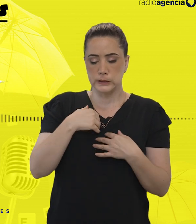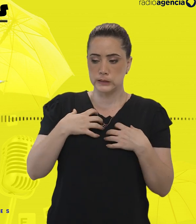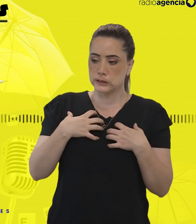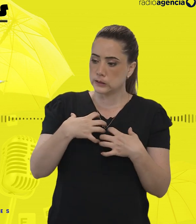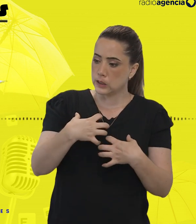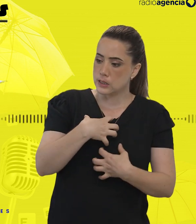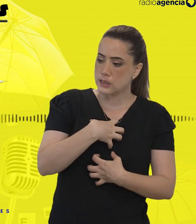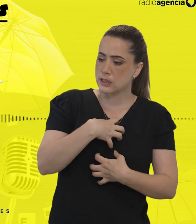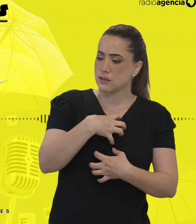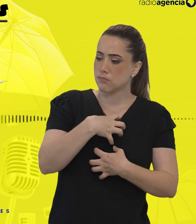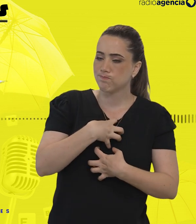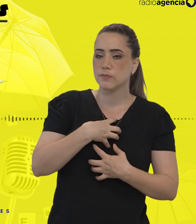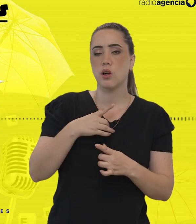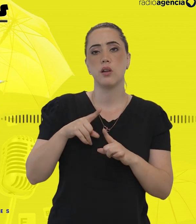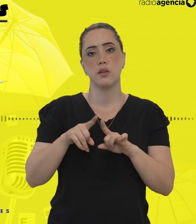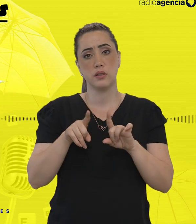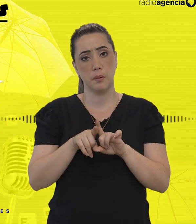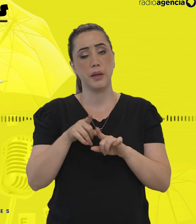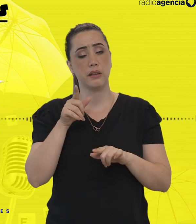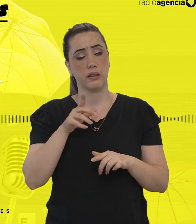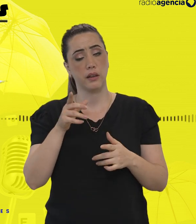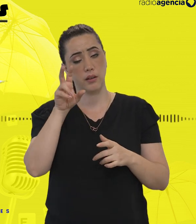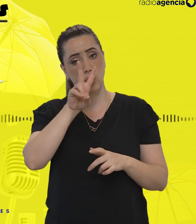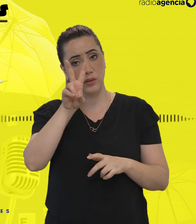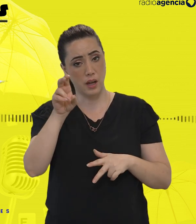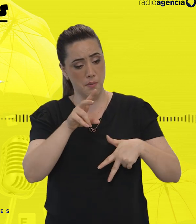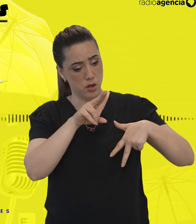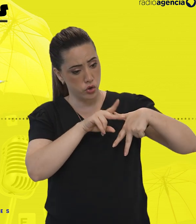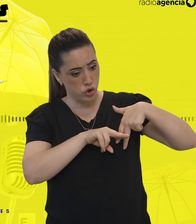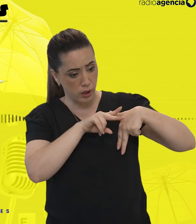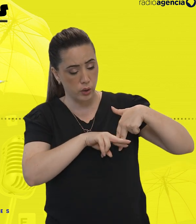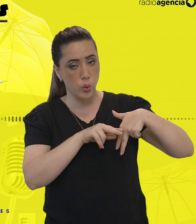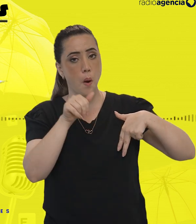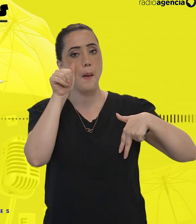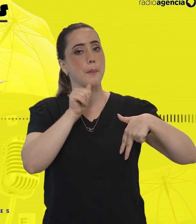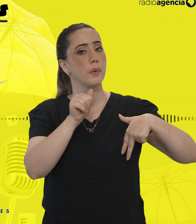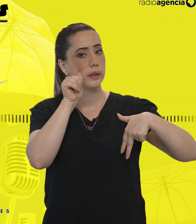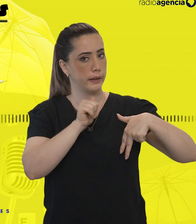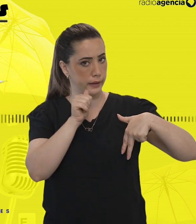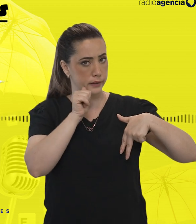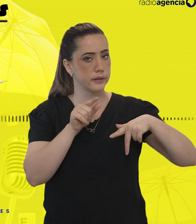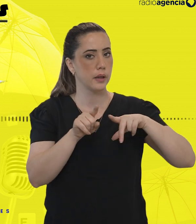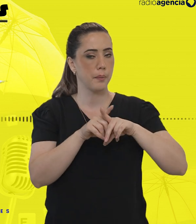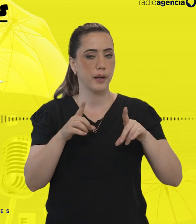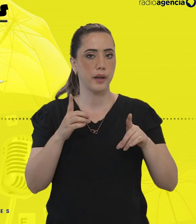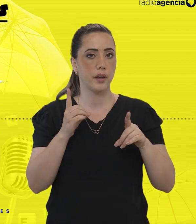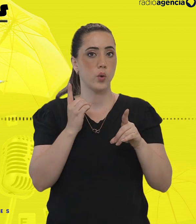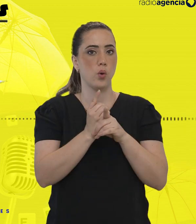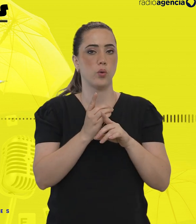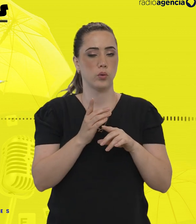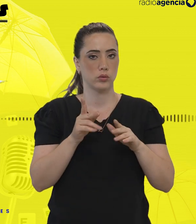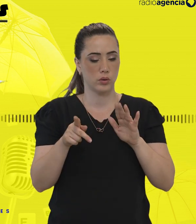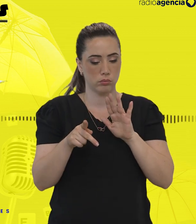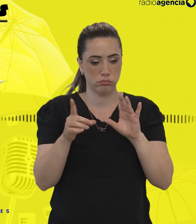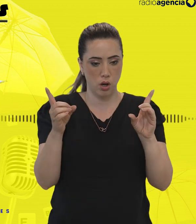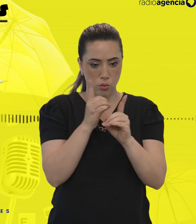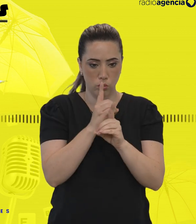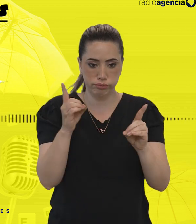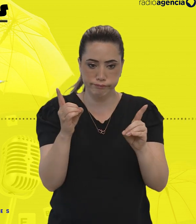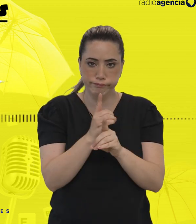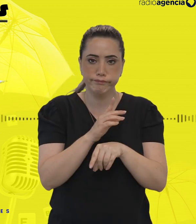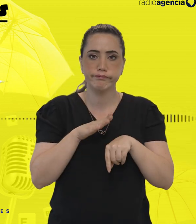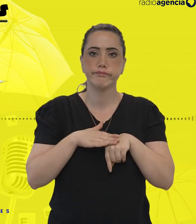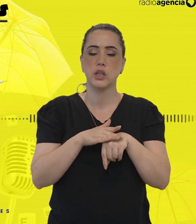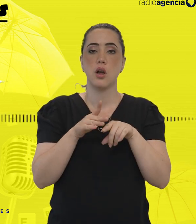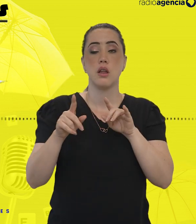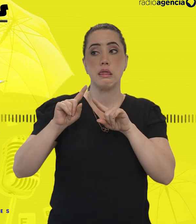a gente ainda tem essa questão dos gêneros. Mulheres são diagnosticadas tardiamente com mais frequência justamente por